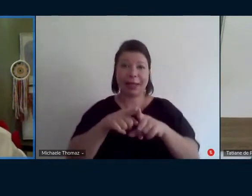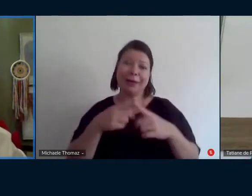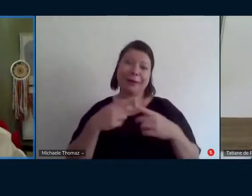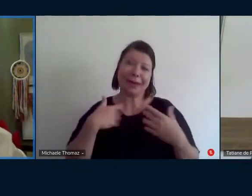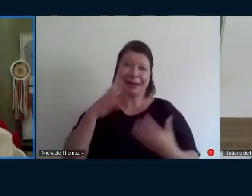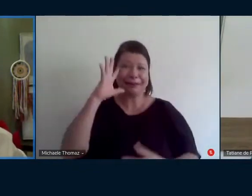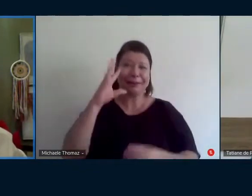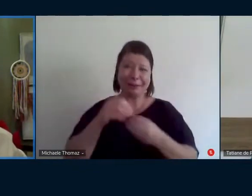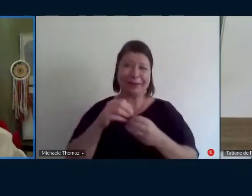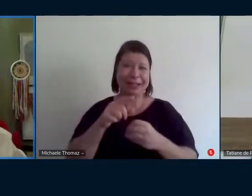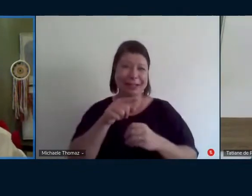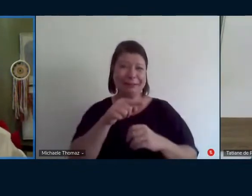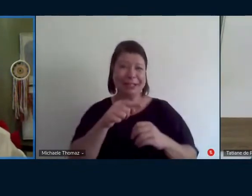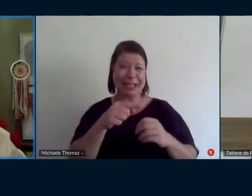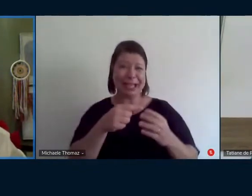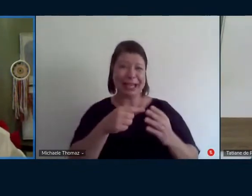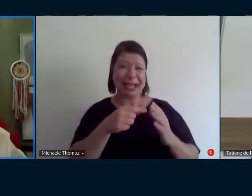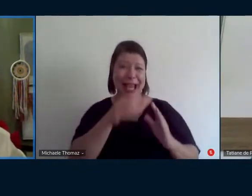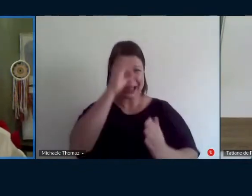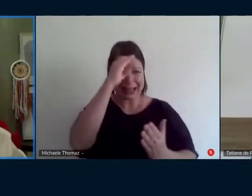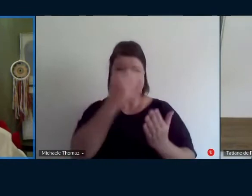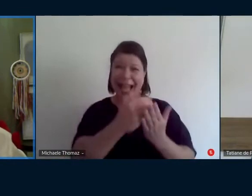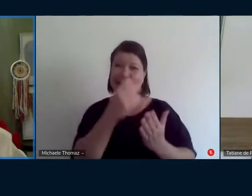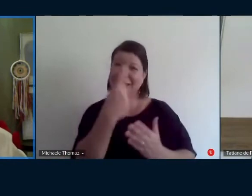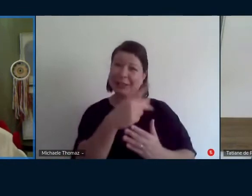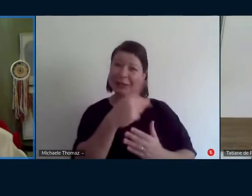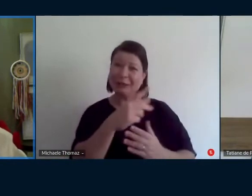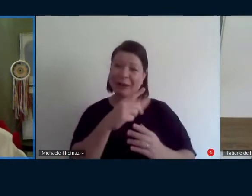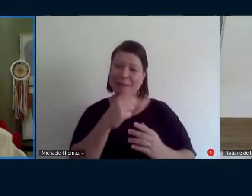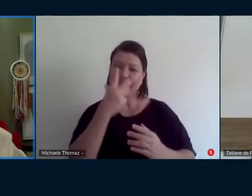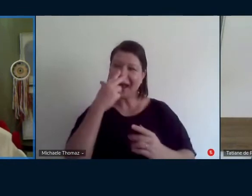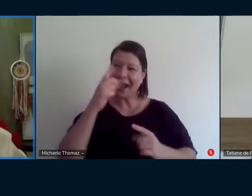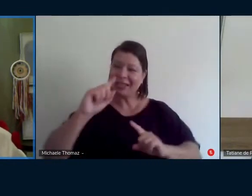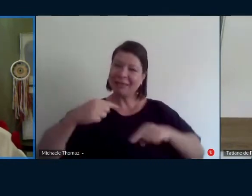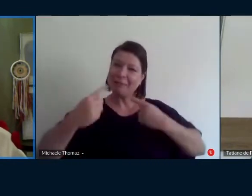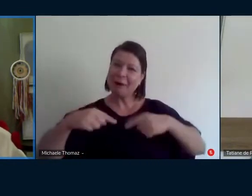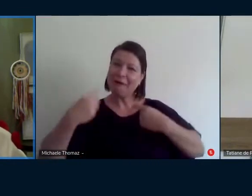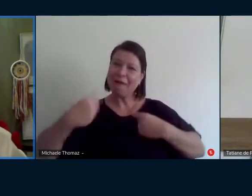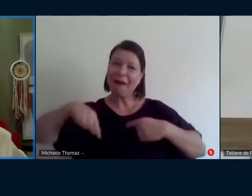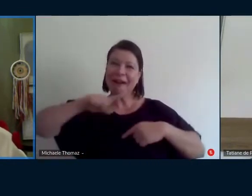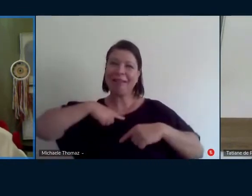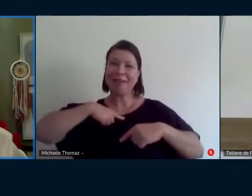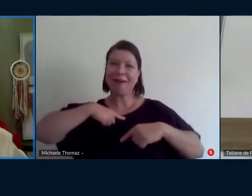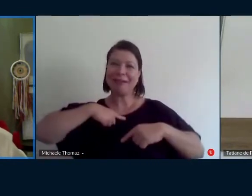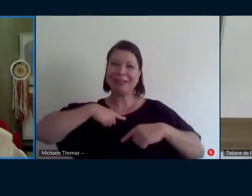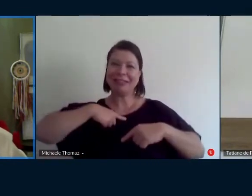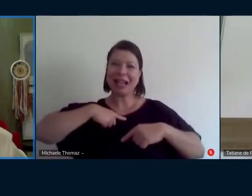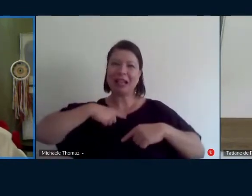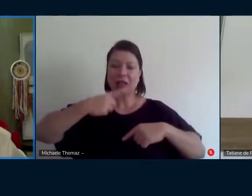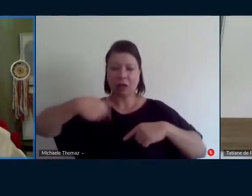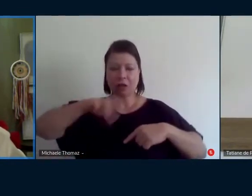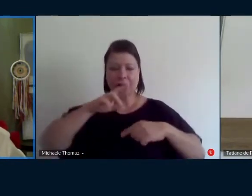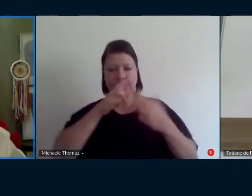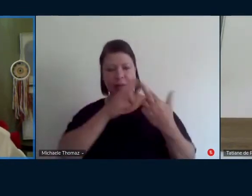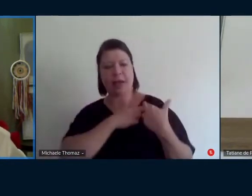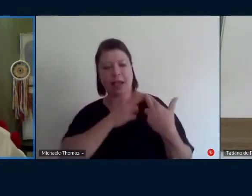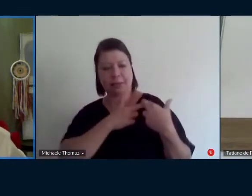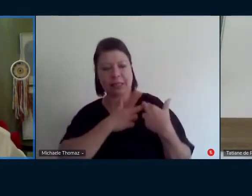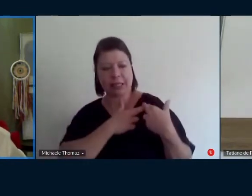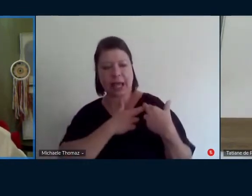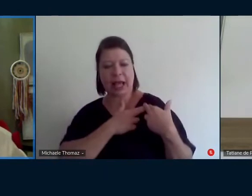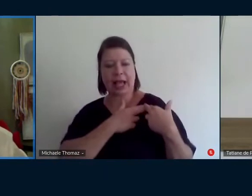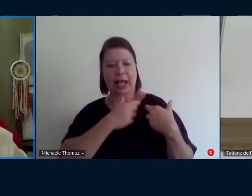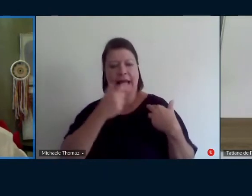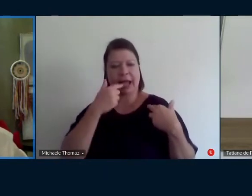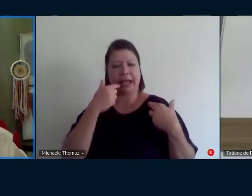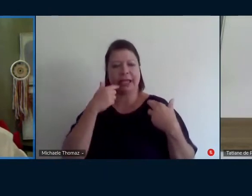provoca muito Tati a gente a ser mais disponível especificamente mais responsáveis pedagogicamente nem